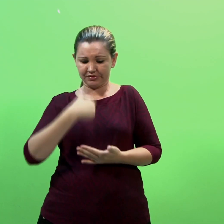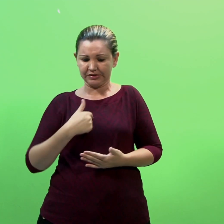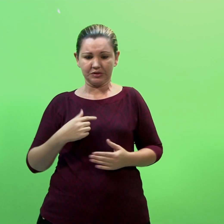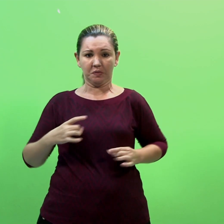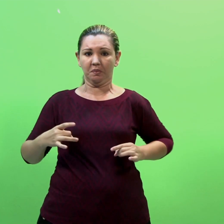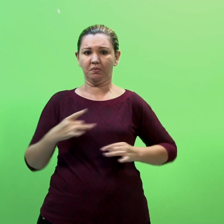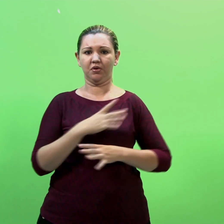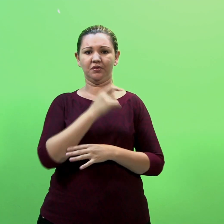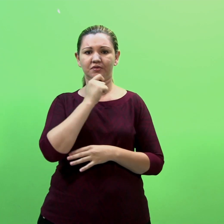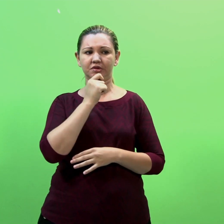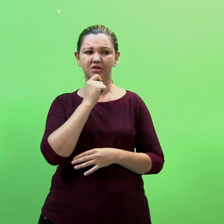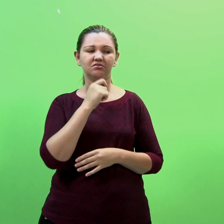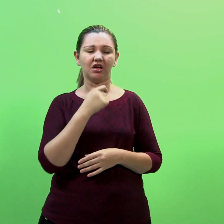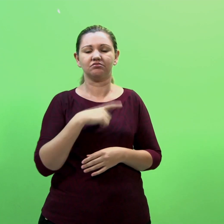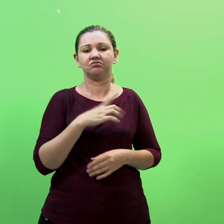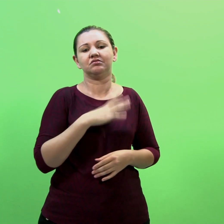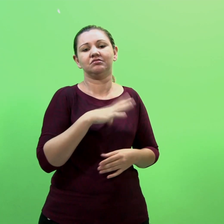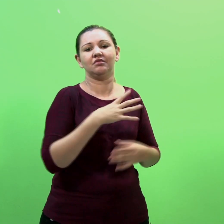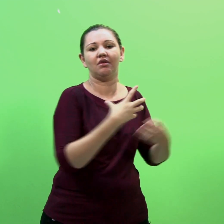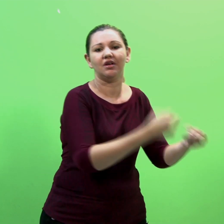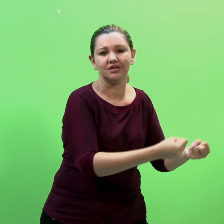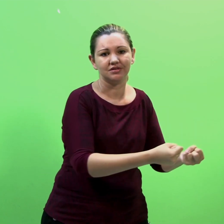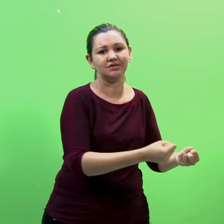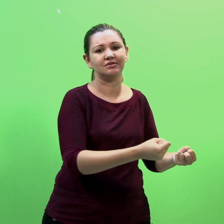ainda assim assume determinada demanda que lhe é dada